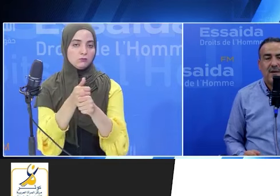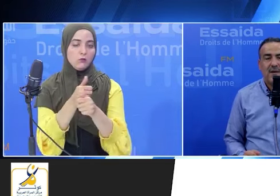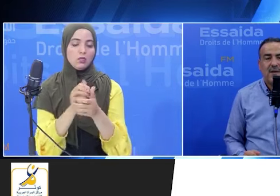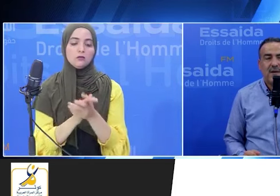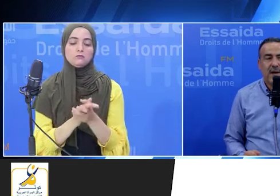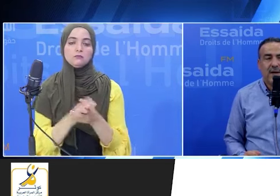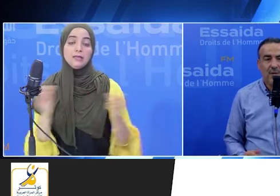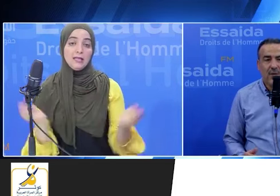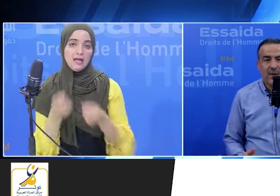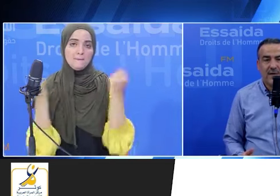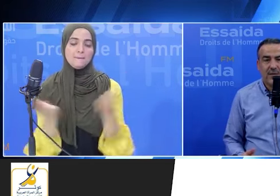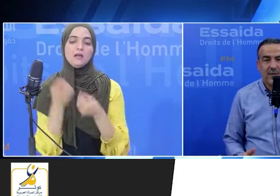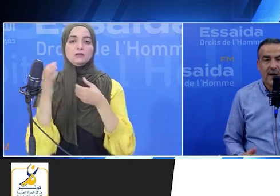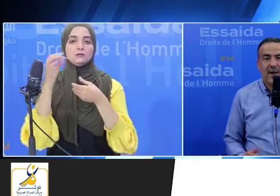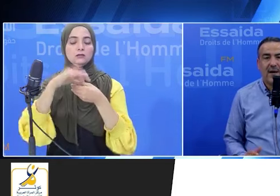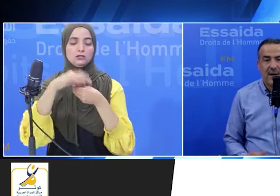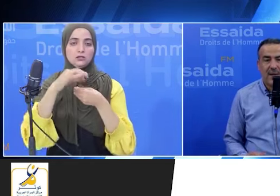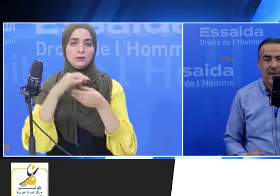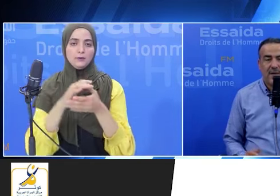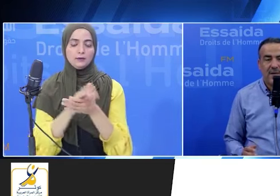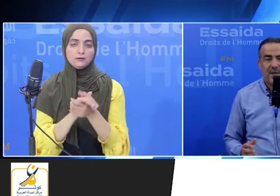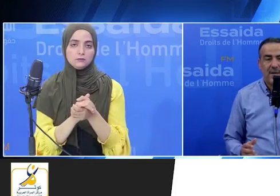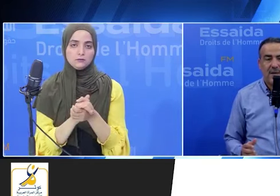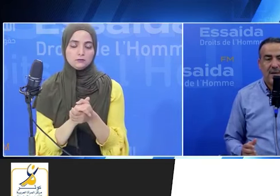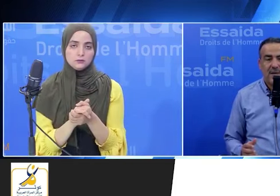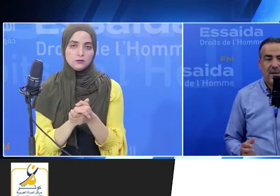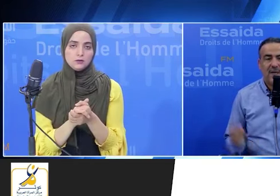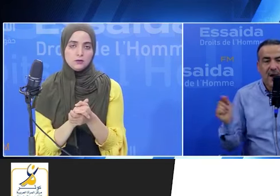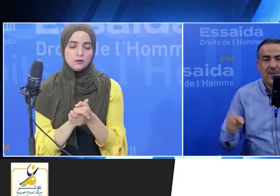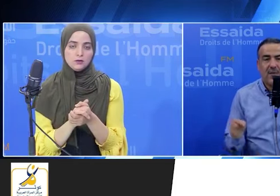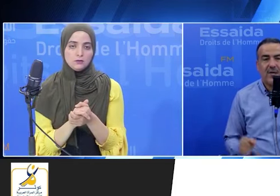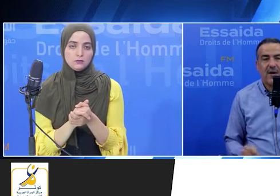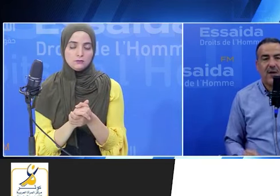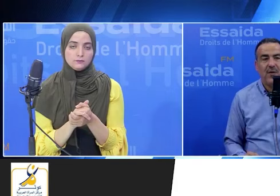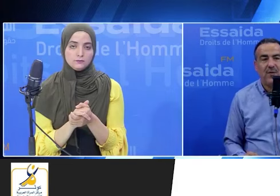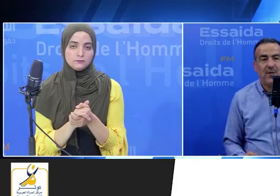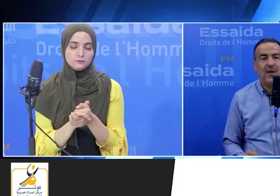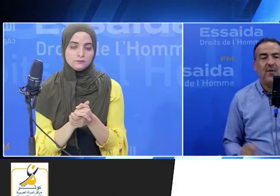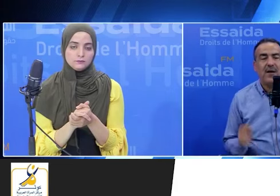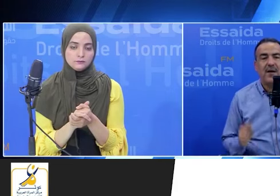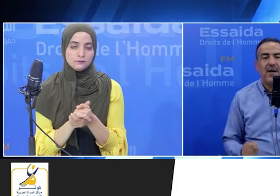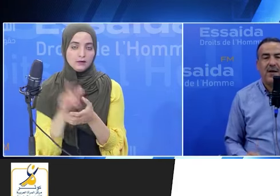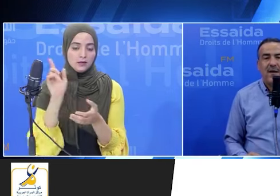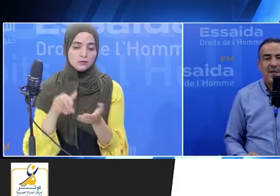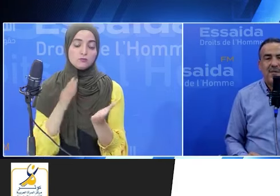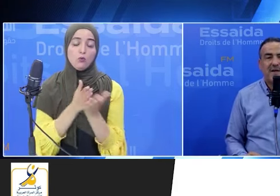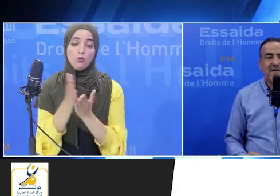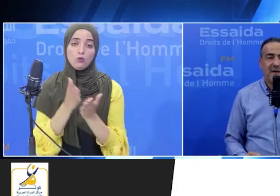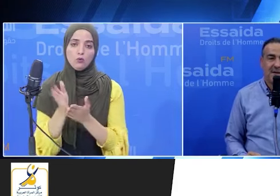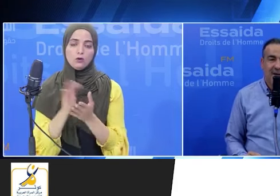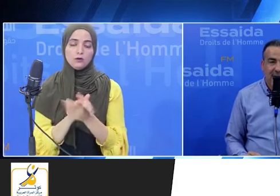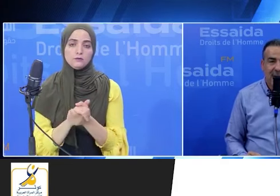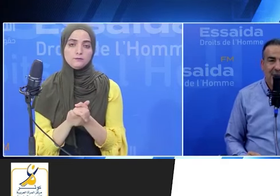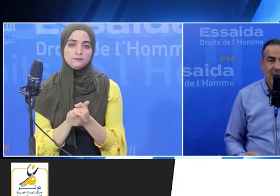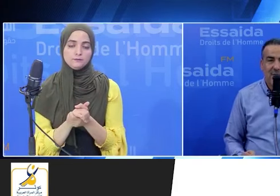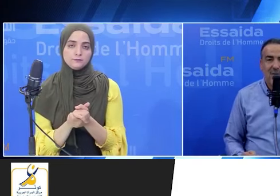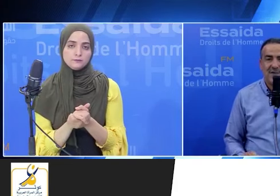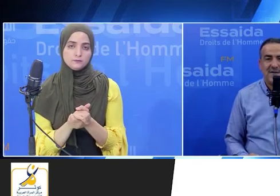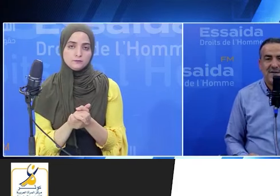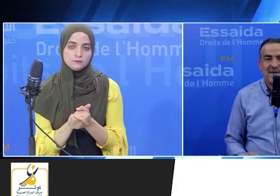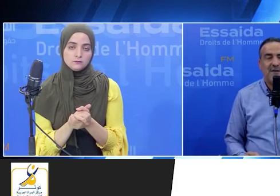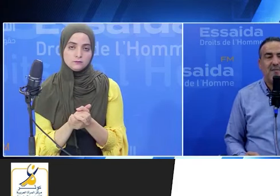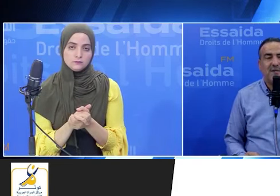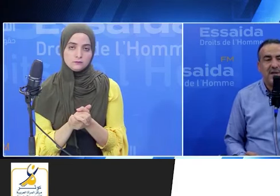تراعي حقوق الأشخاص ذو الإعاقة أيضا نطالبوا أنهم يراعوا حقوقنا ولا المتراشحين اللي ما